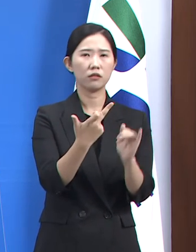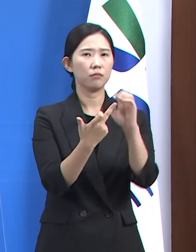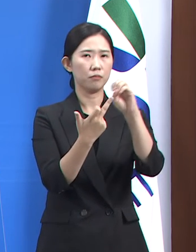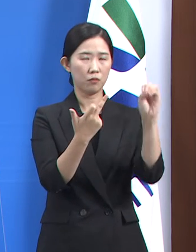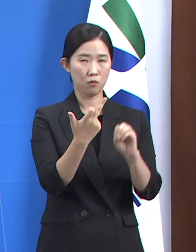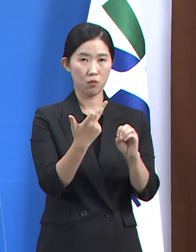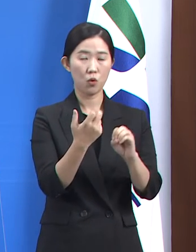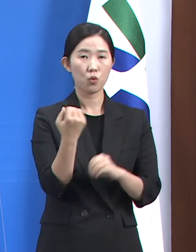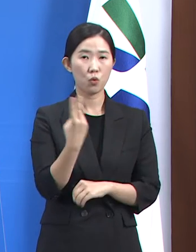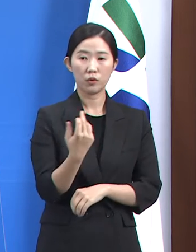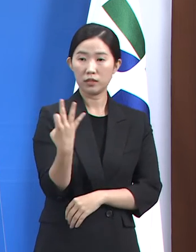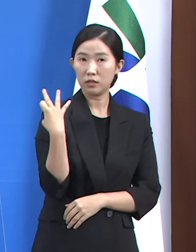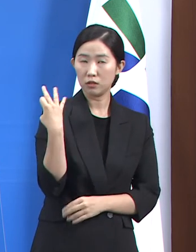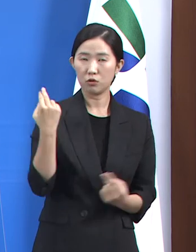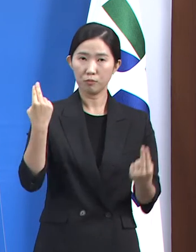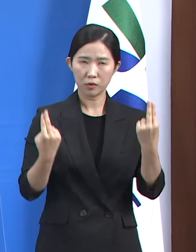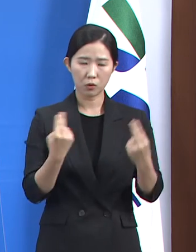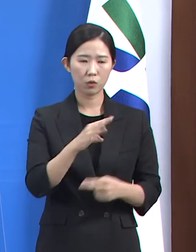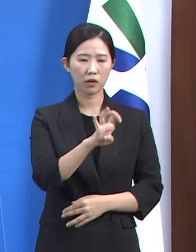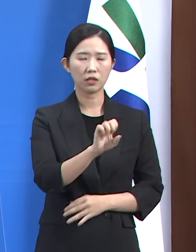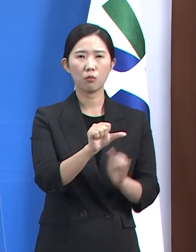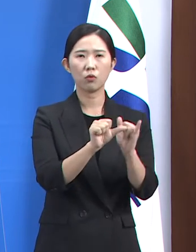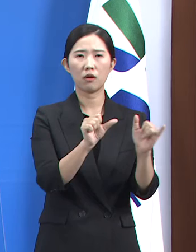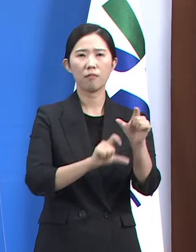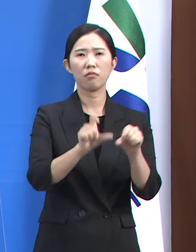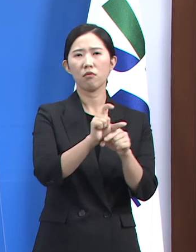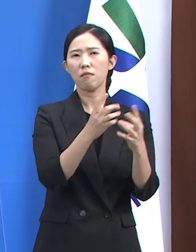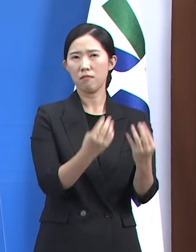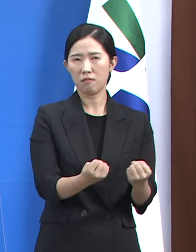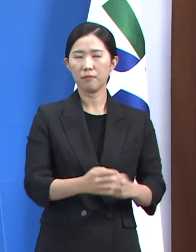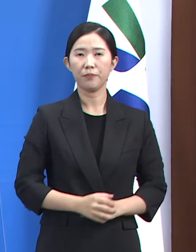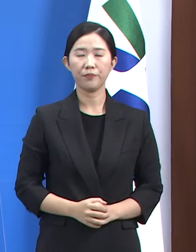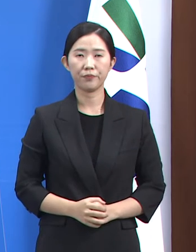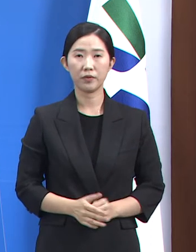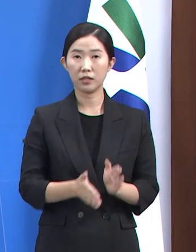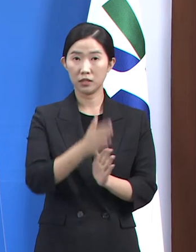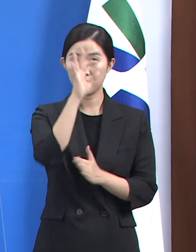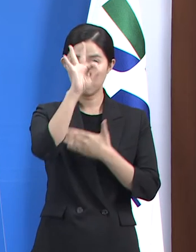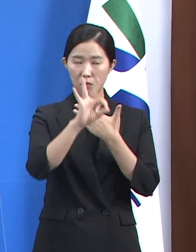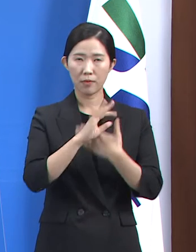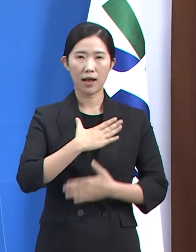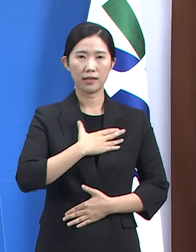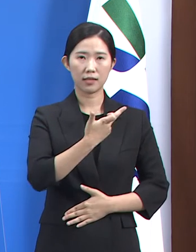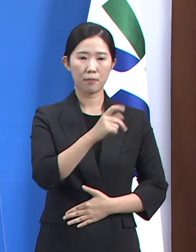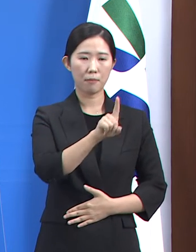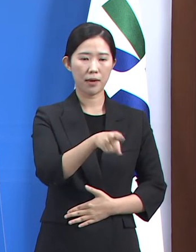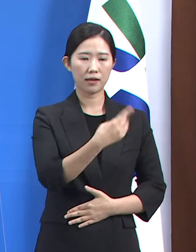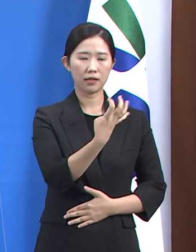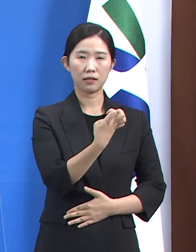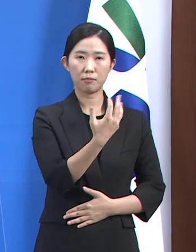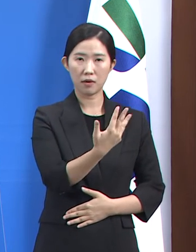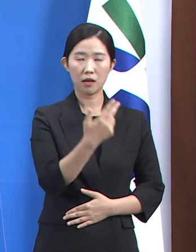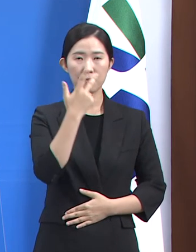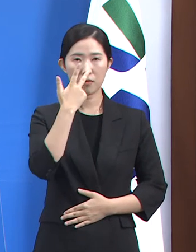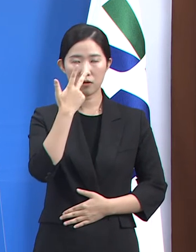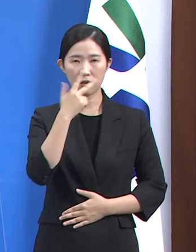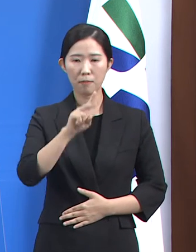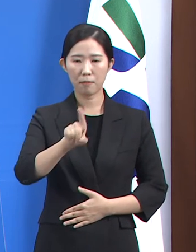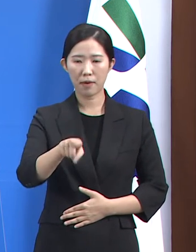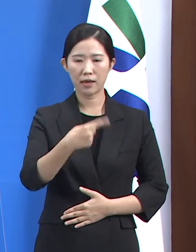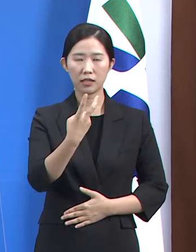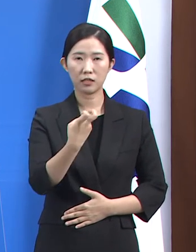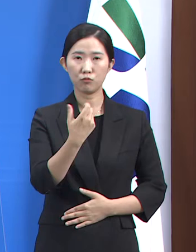해당하며 전주 대비 45명 증가했습니다. 시군별로는 안산이 148명, 평태 126명,